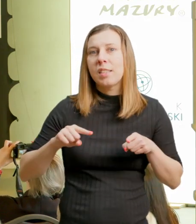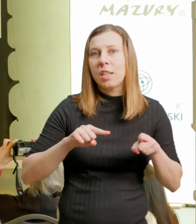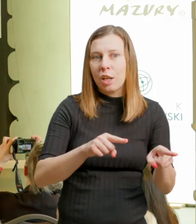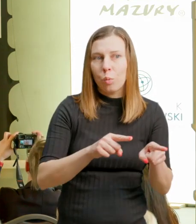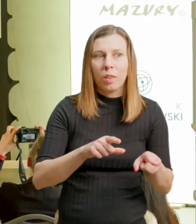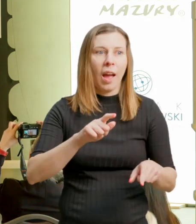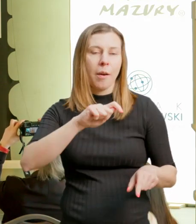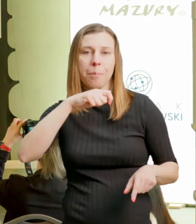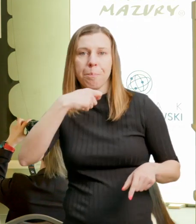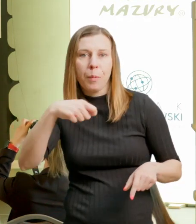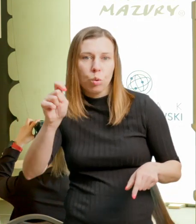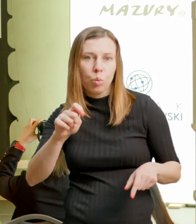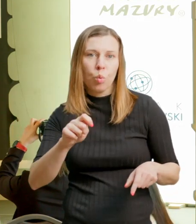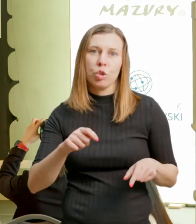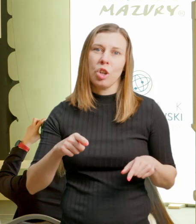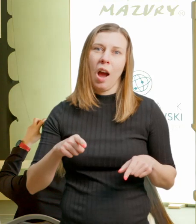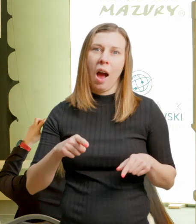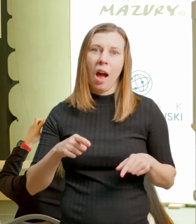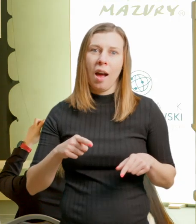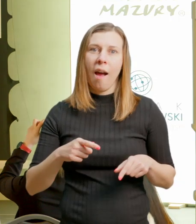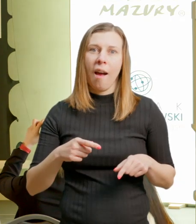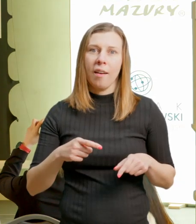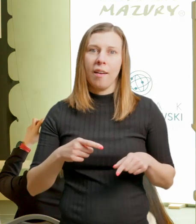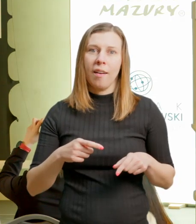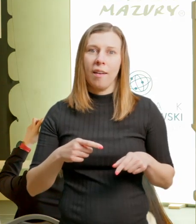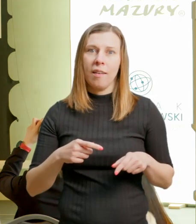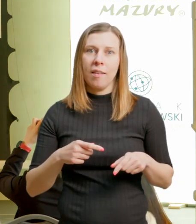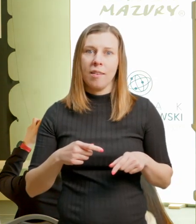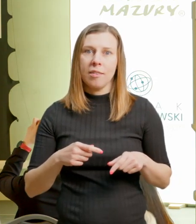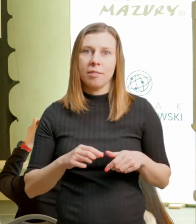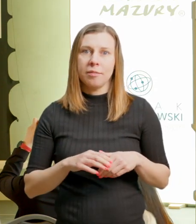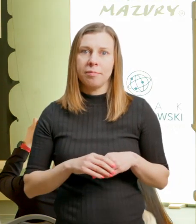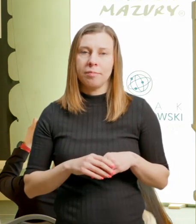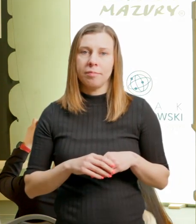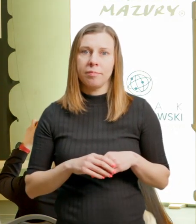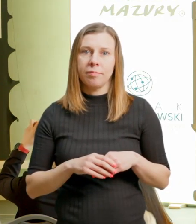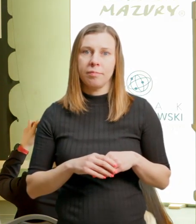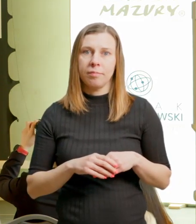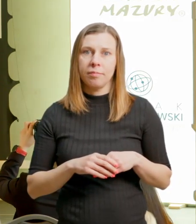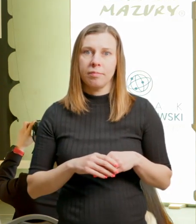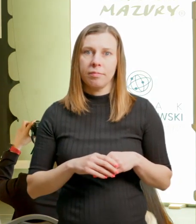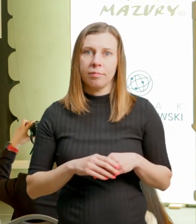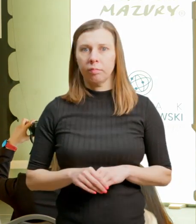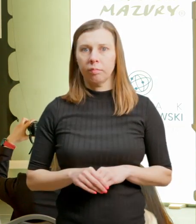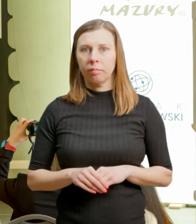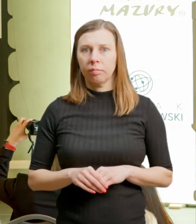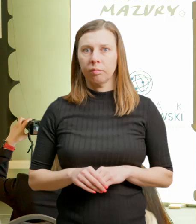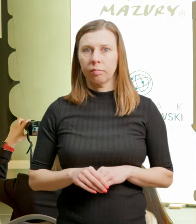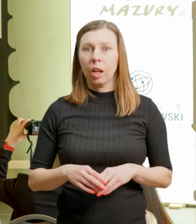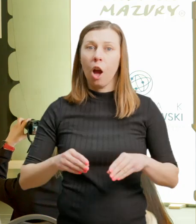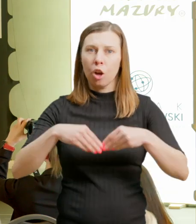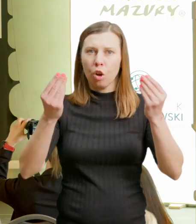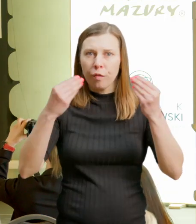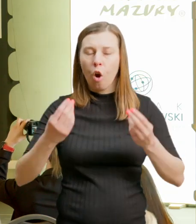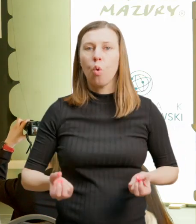I tutaj na uwagę właśnie zasługuje też taki kierunek rozwoju duchowego, wyjazdów medytacyjnych. W bardzo wielu